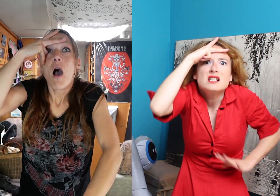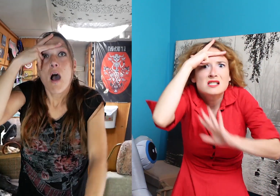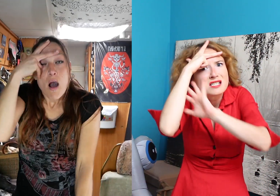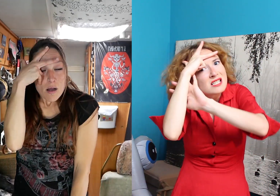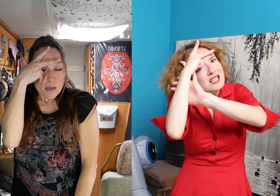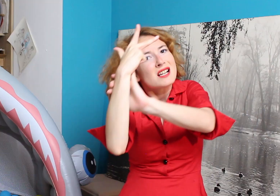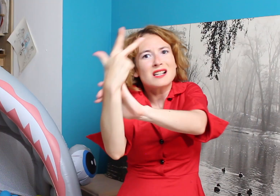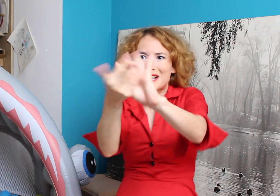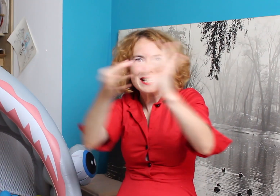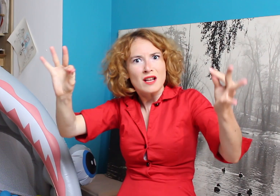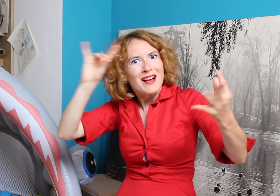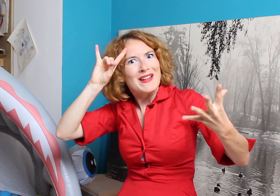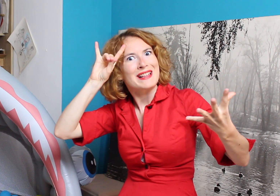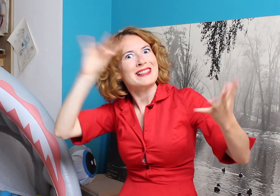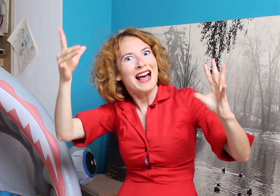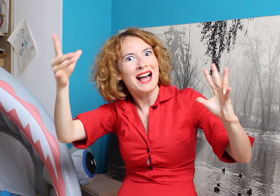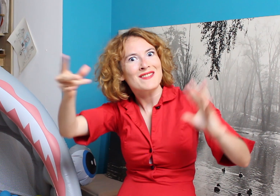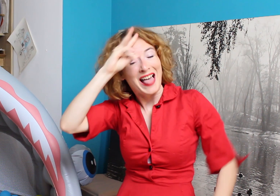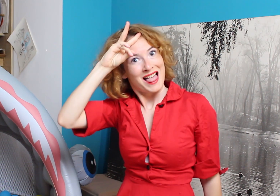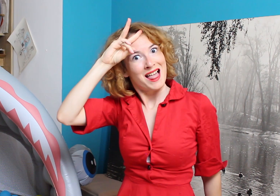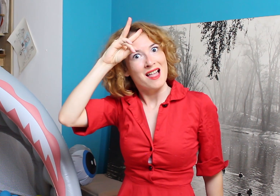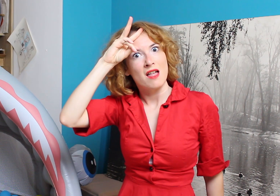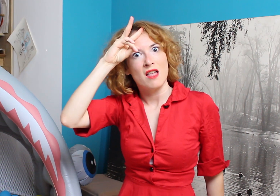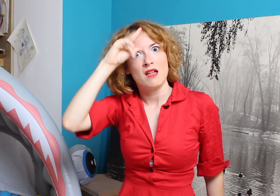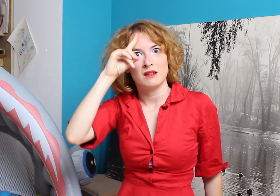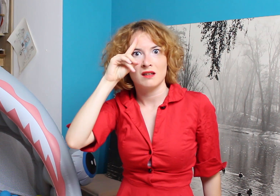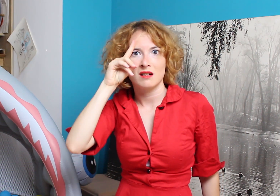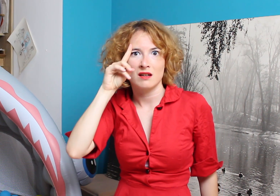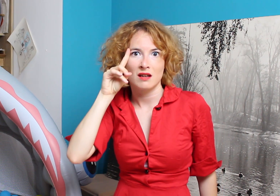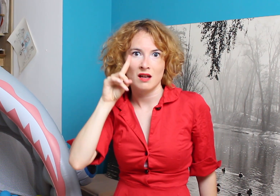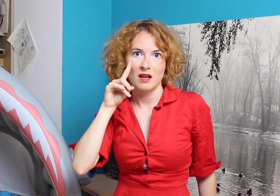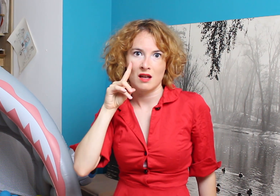passés C'est une histoire de dingue Une histoire bête à pleurer